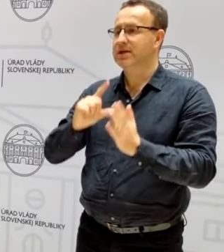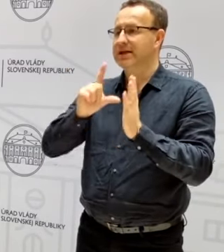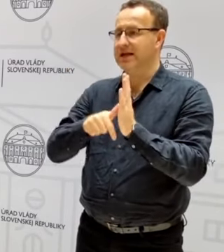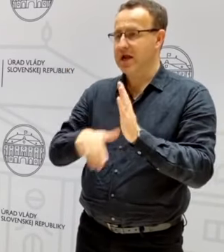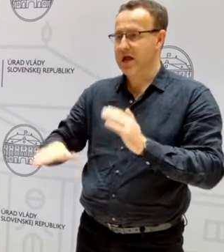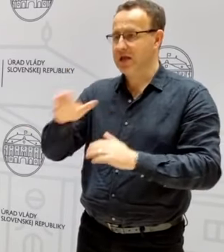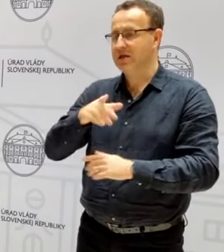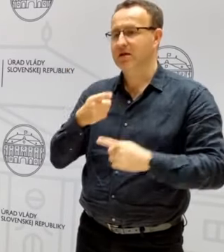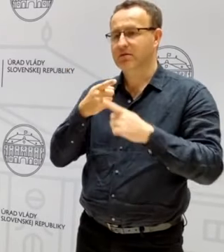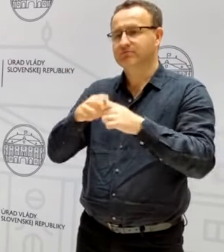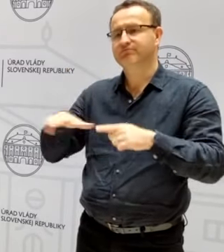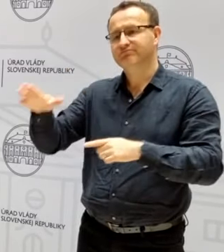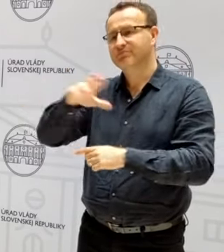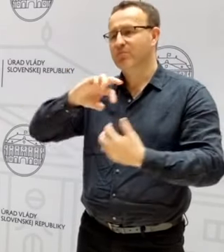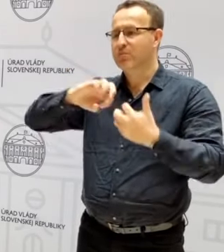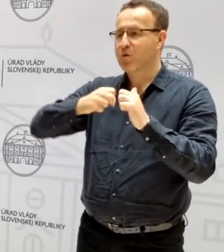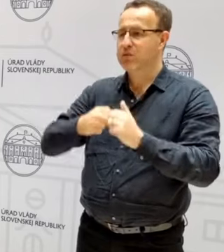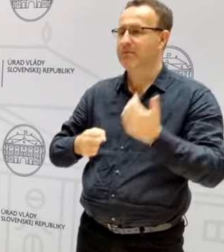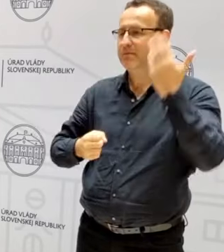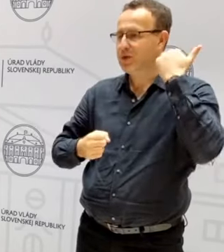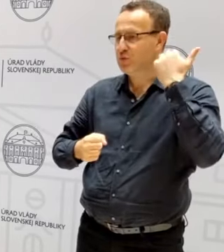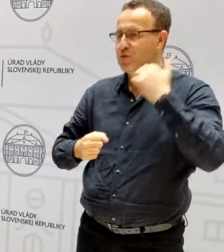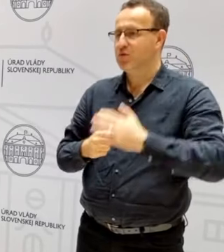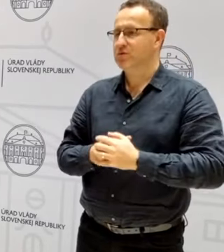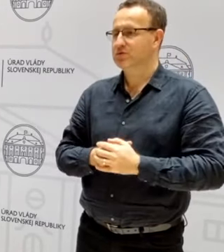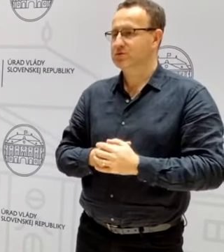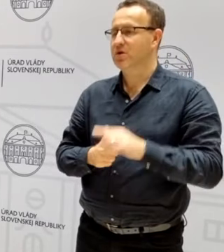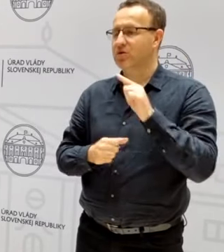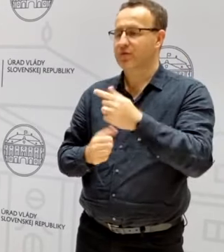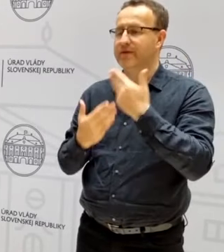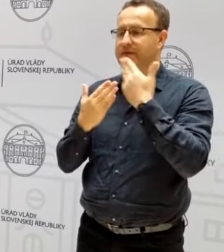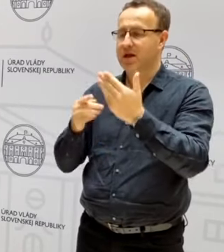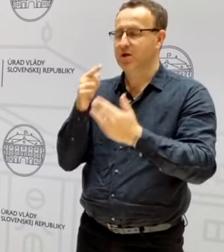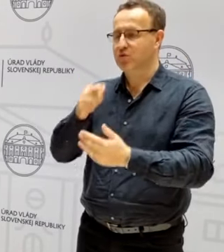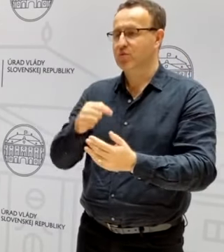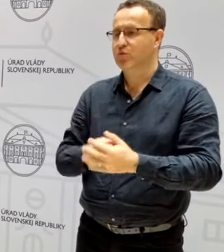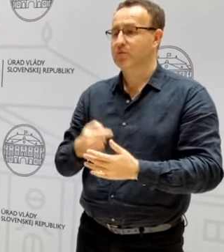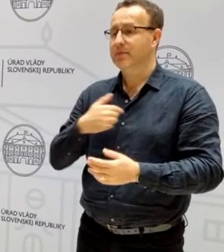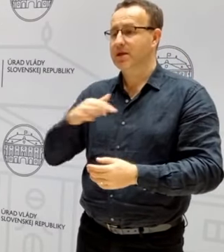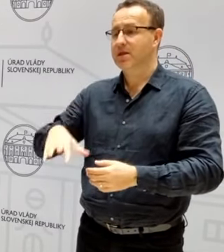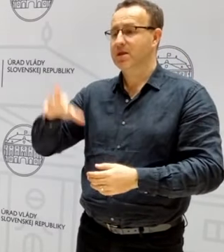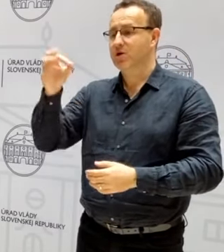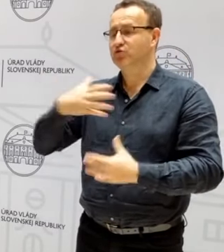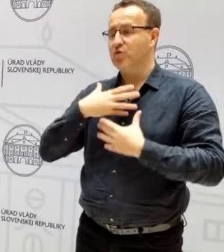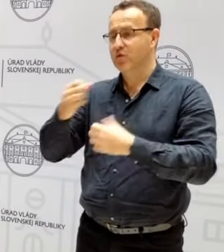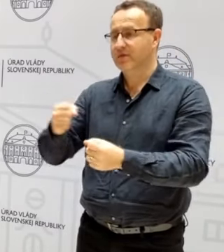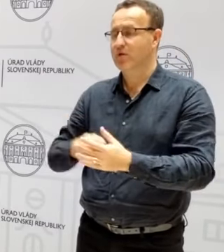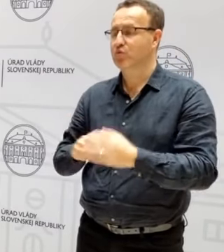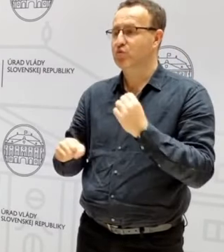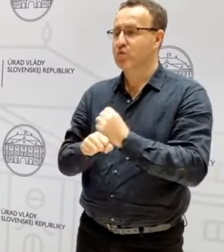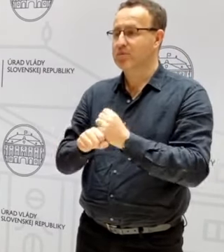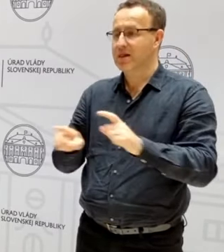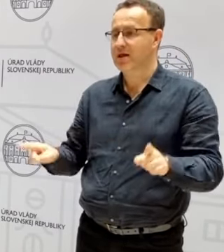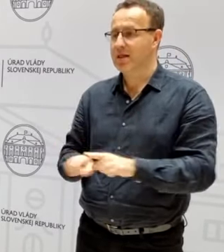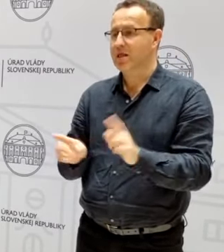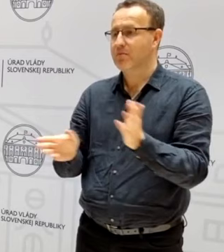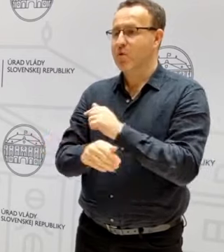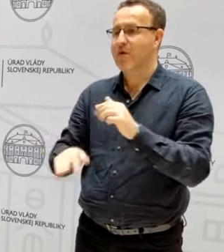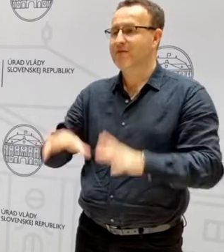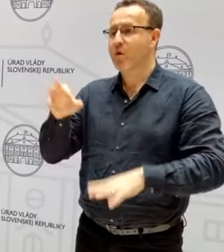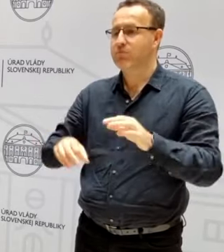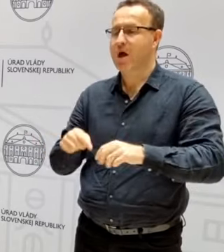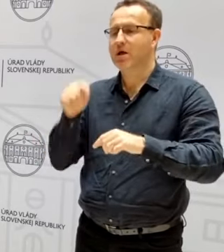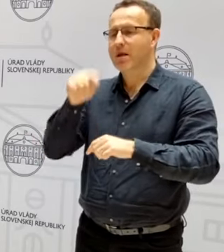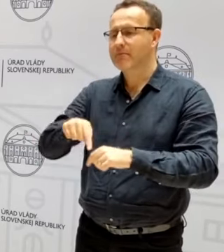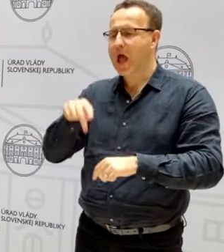napriek tým problémom z minulosti. Je to aj vďaka tomu, že sme našli odvahu, urobili hneď po voľbách forenzný audit,